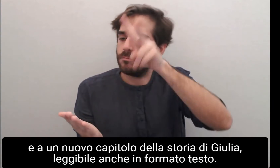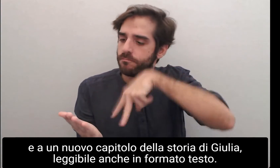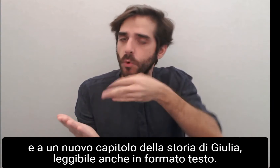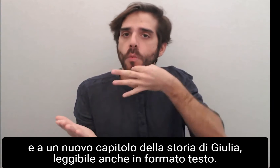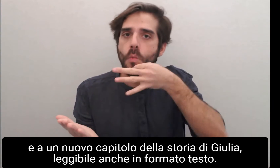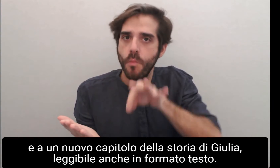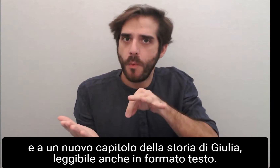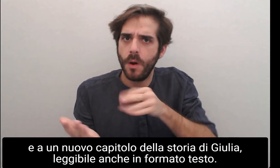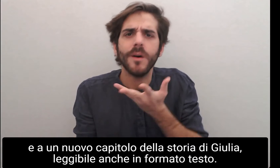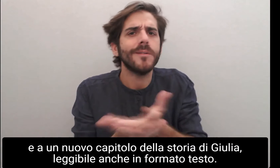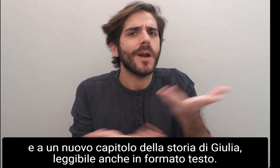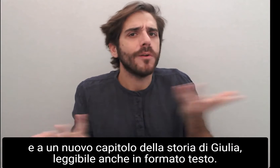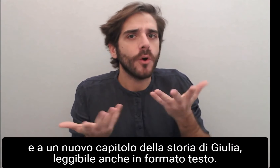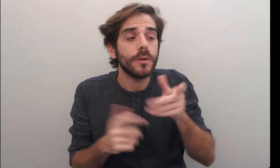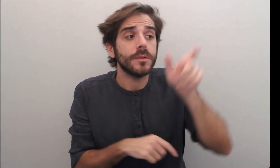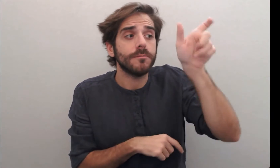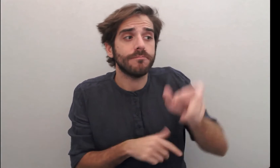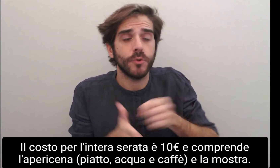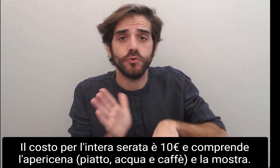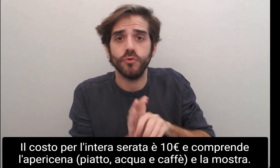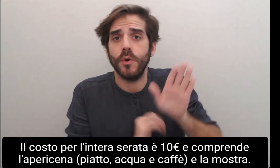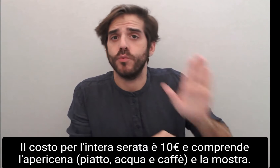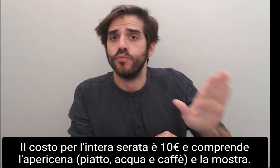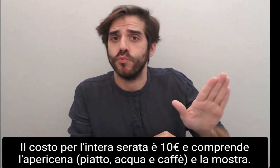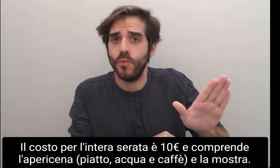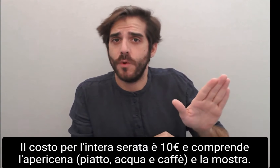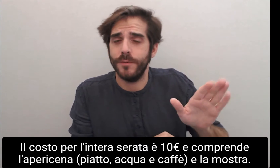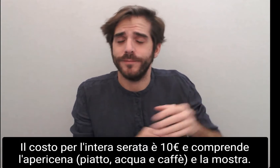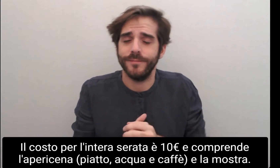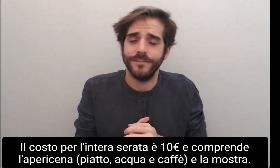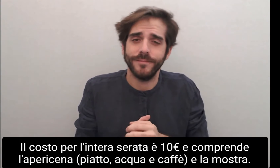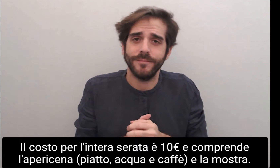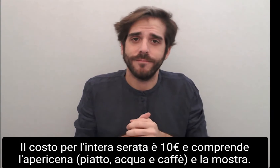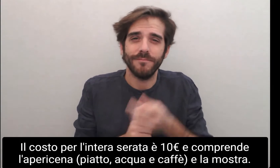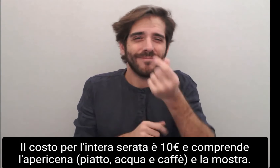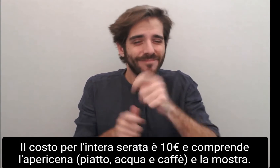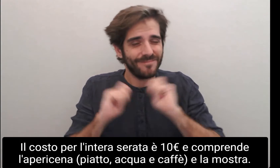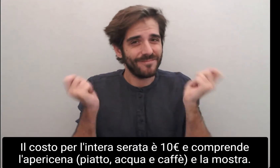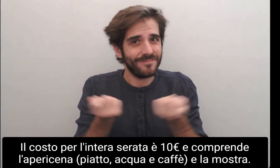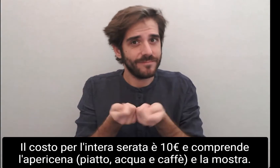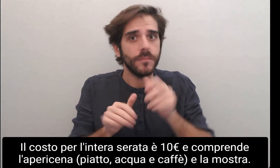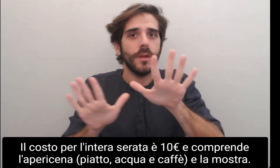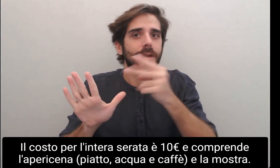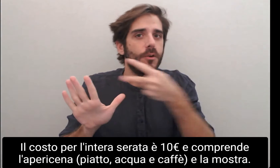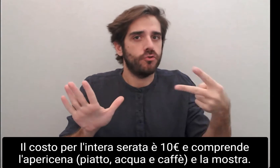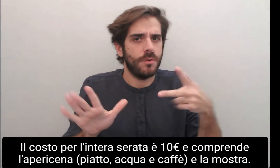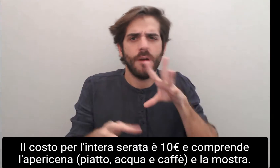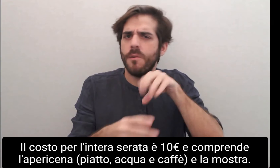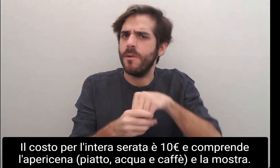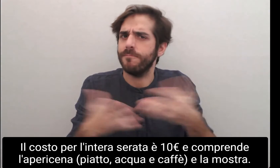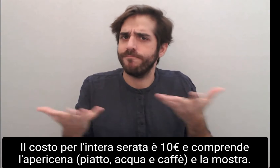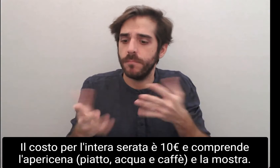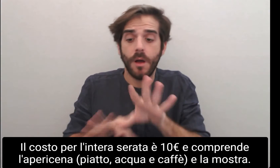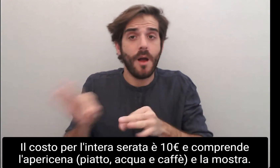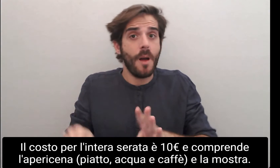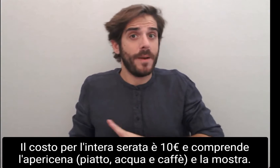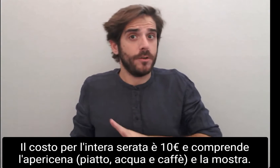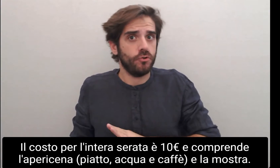anche in formato testo. Il costo per l'intera serata è di 10 euro e comprende la pericena, quindi piatto,